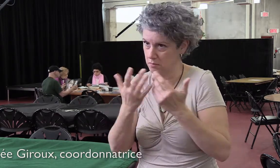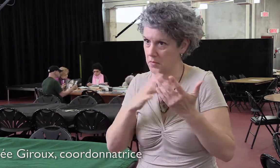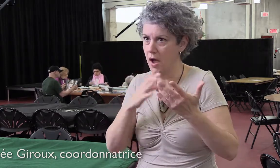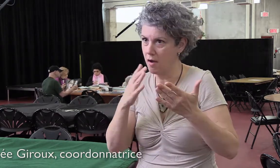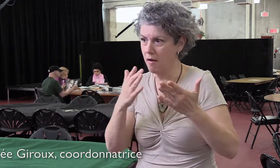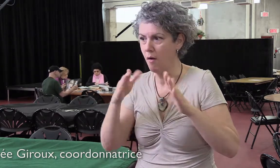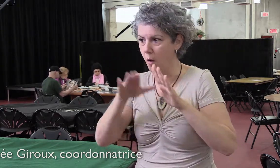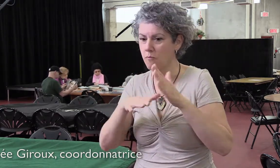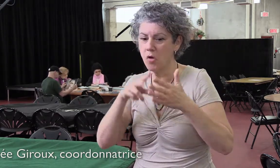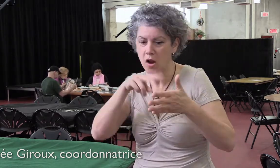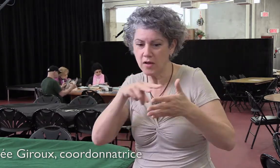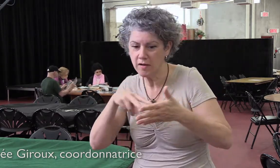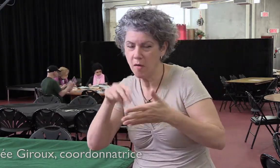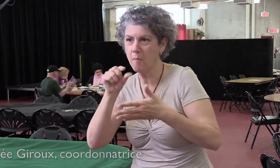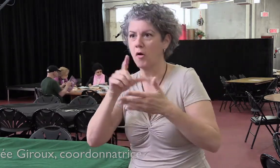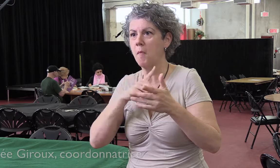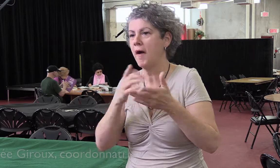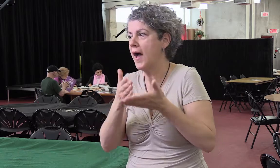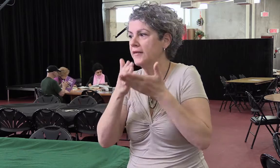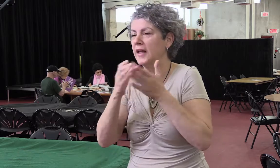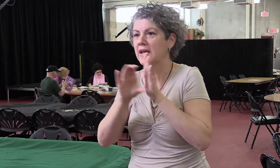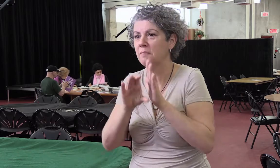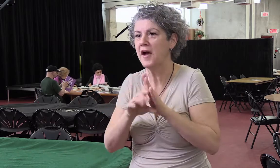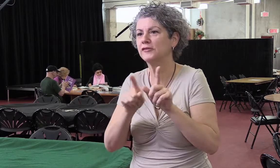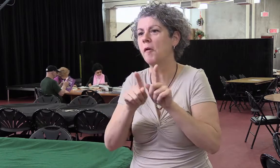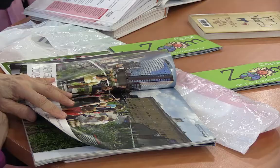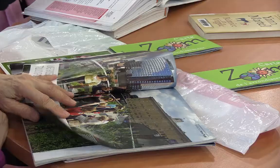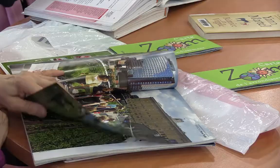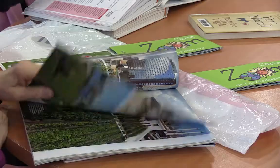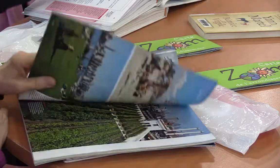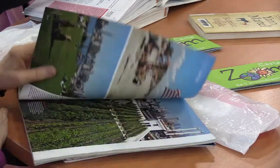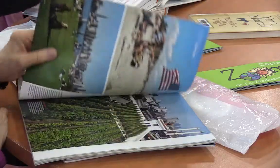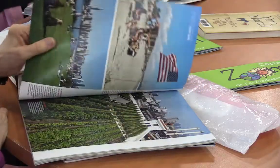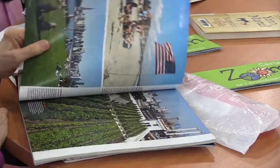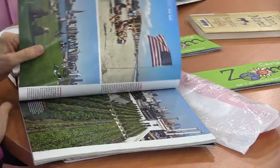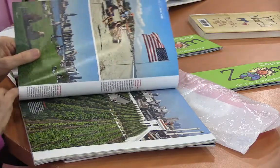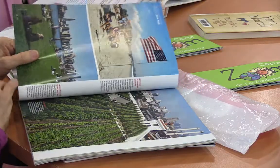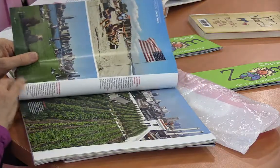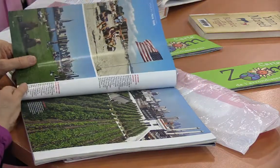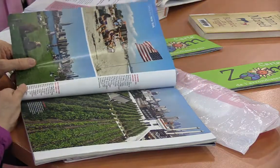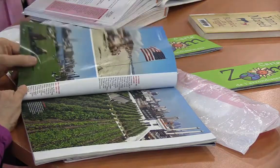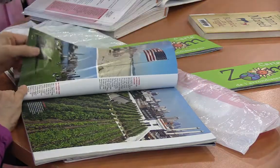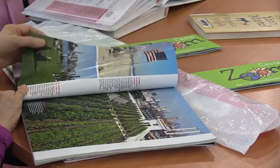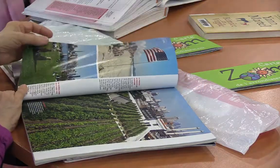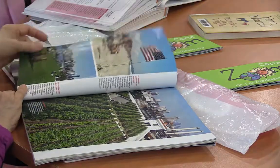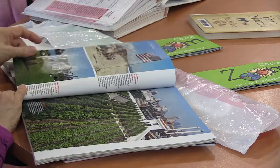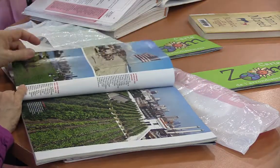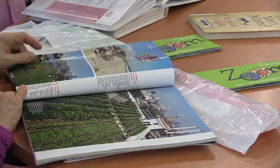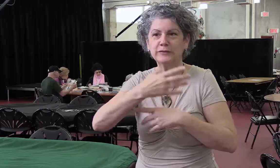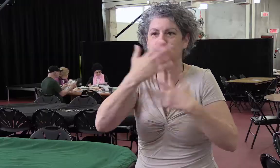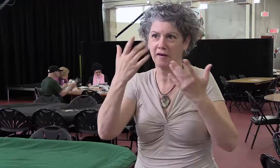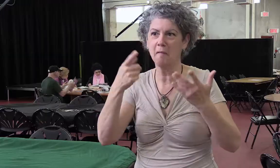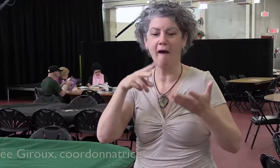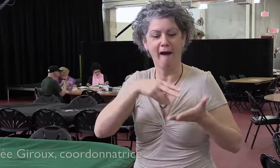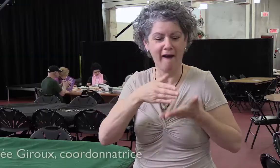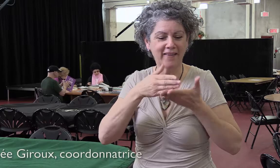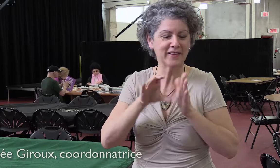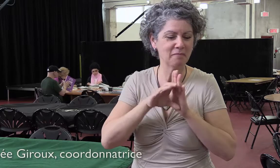nécessairement tout comprendre en profondeur, mais je pense que le fait d'avoir des images dans certains livres, des choses comme ça, comme des revues, le séjour,